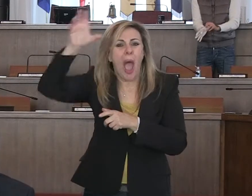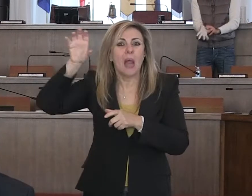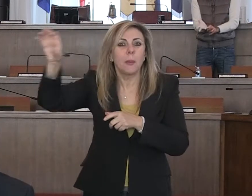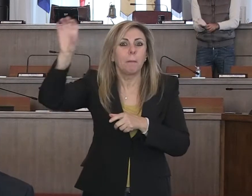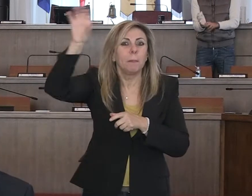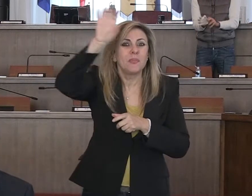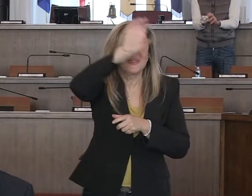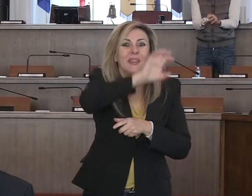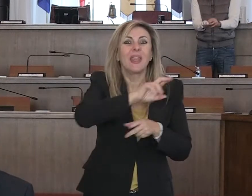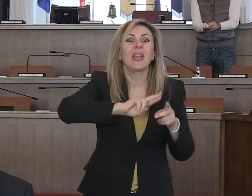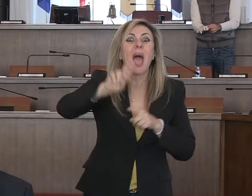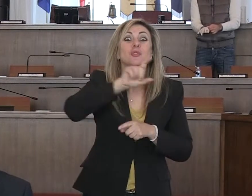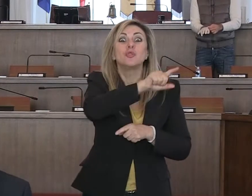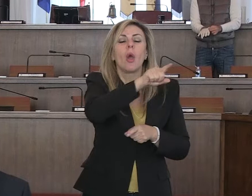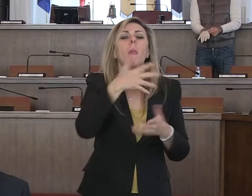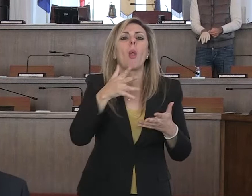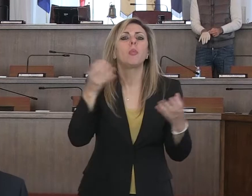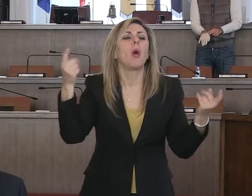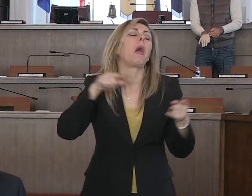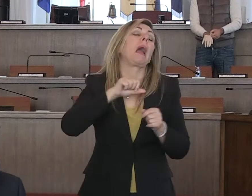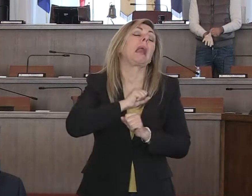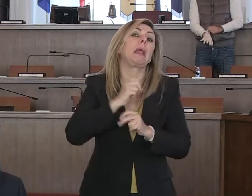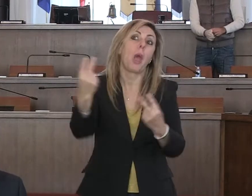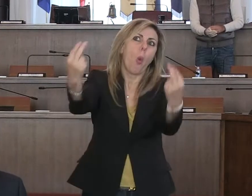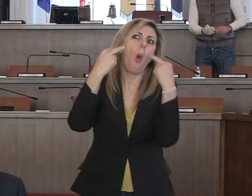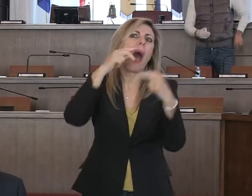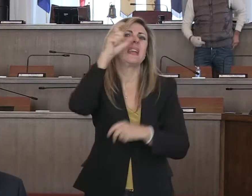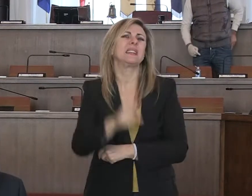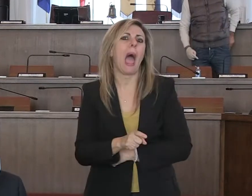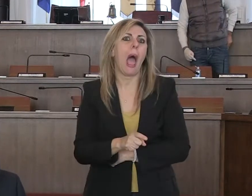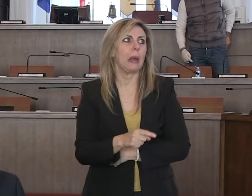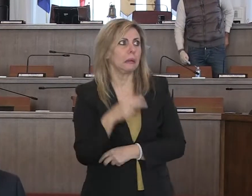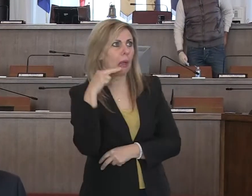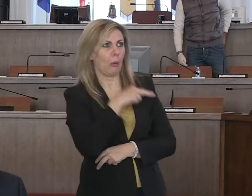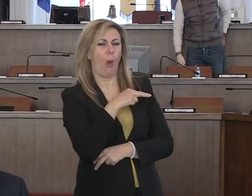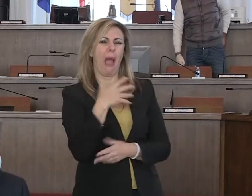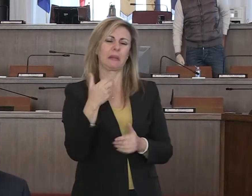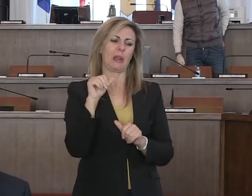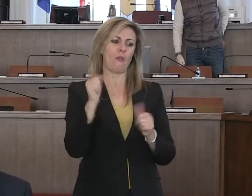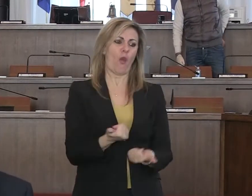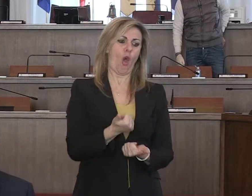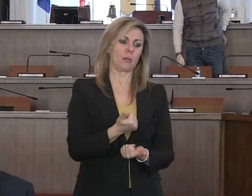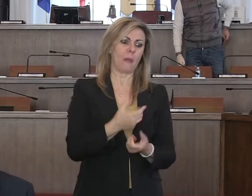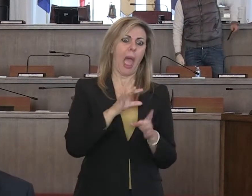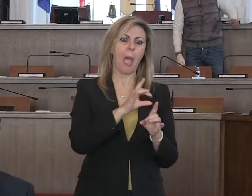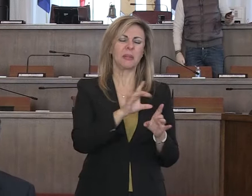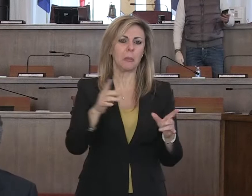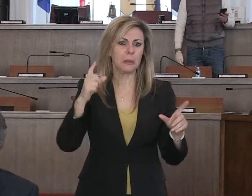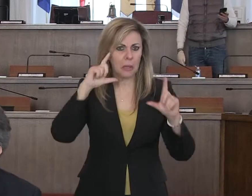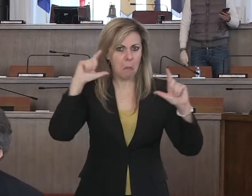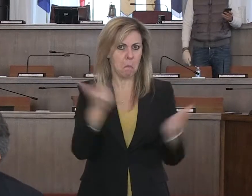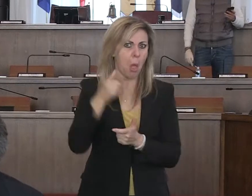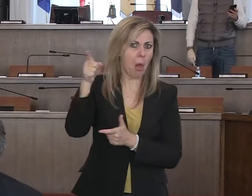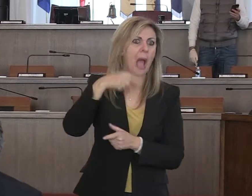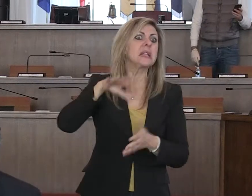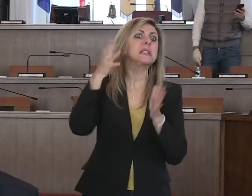sottovalutato quello che accadeva e guardavano l'Italia con un misto di ironia e di incredulità, come se